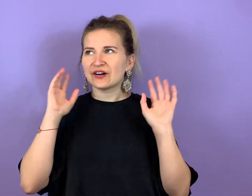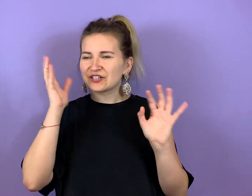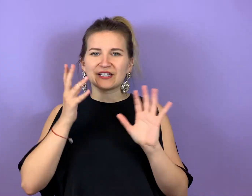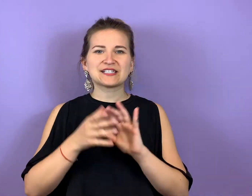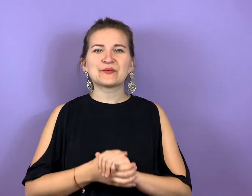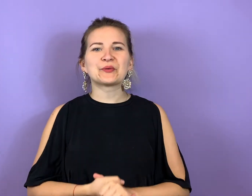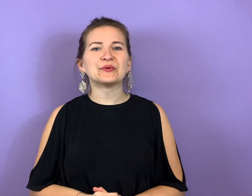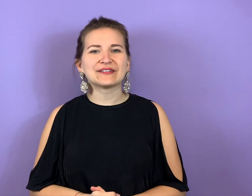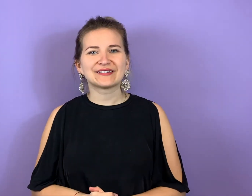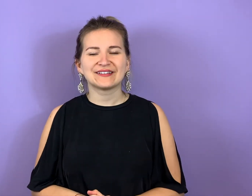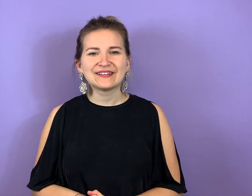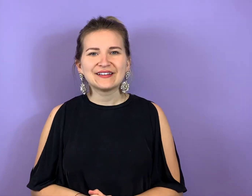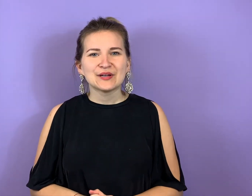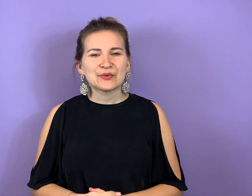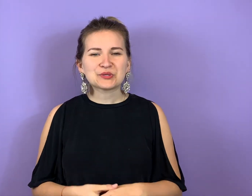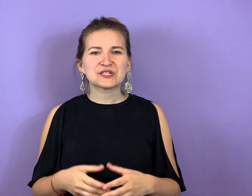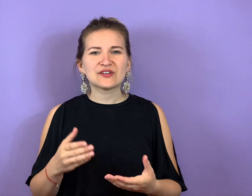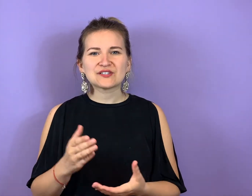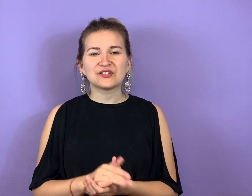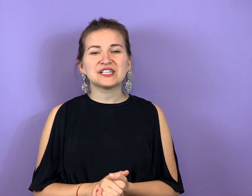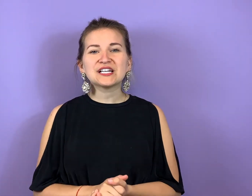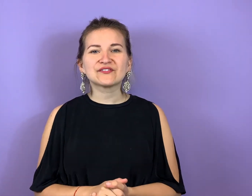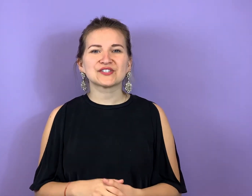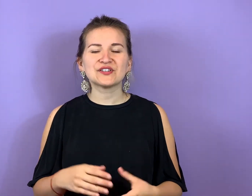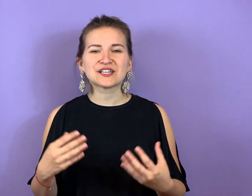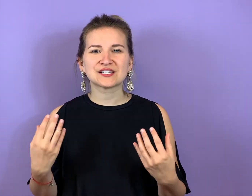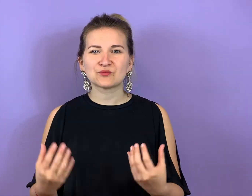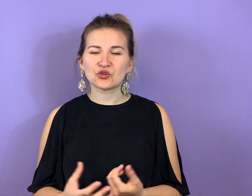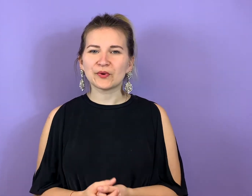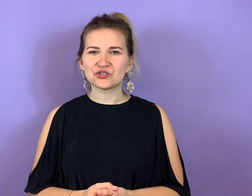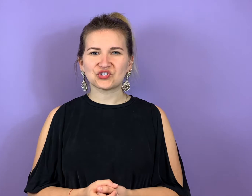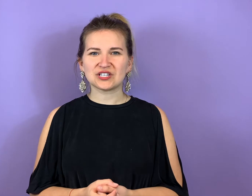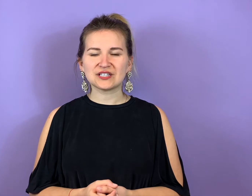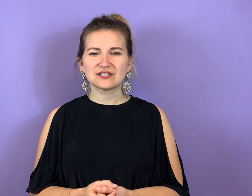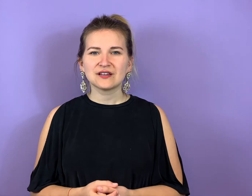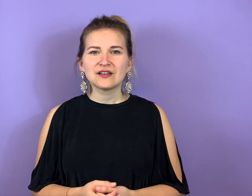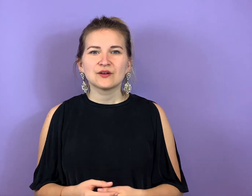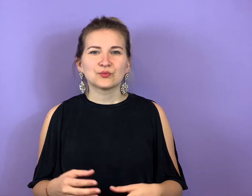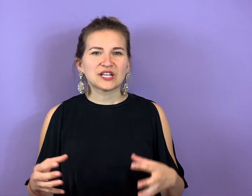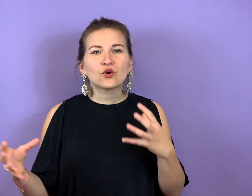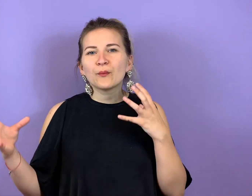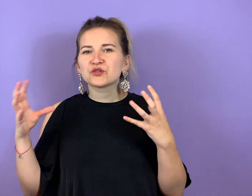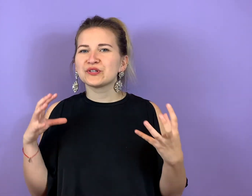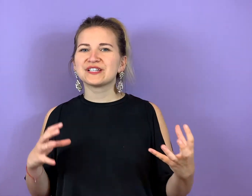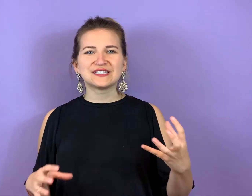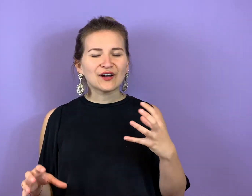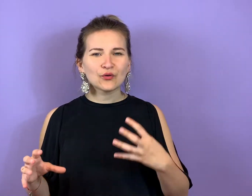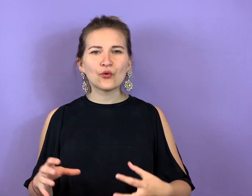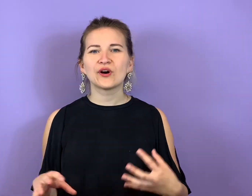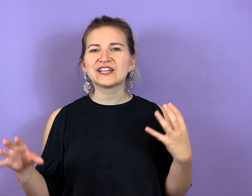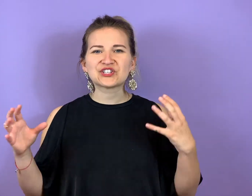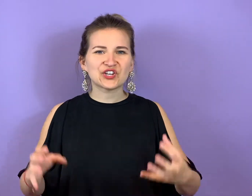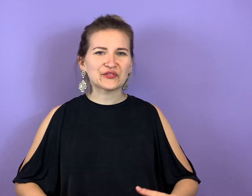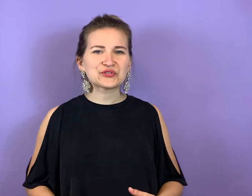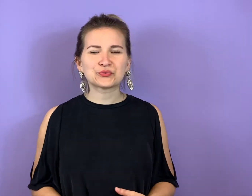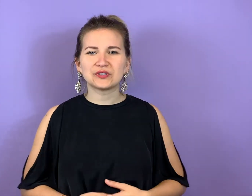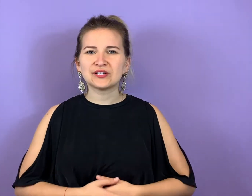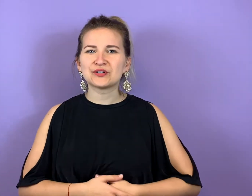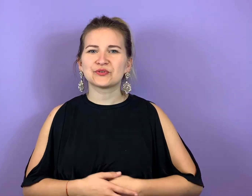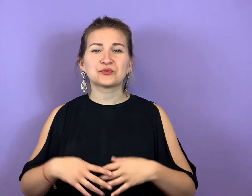ach, jetzt sei mal ruhig. Beispielsweise, wenn irgendwas Wichtiges im Job ansteht. Und dann kommen manchmal die Gedanken hoch, hey, das schaffst du nicht, oder du